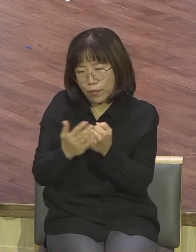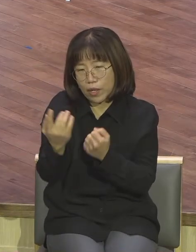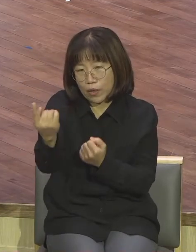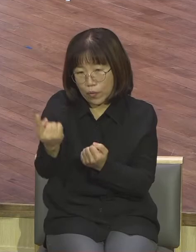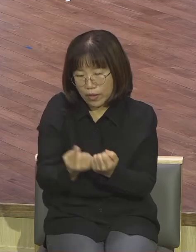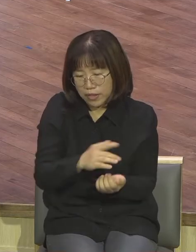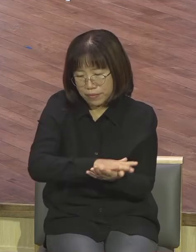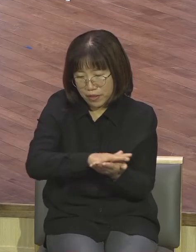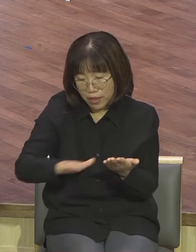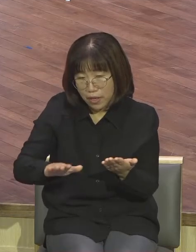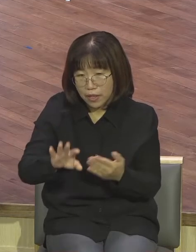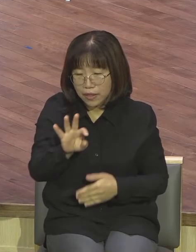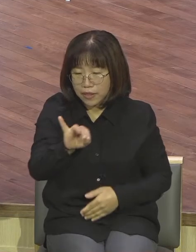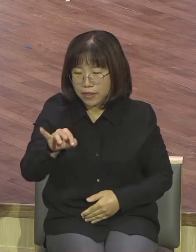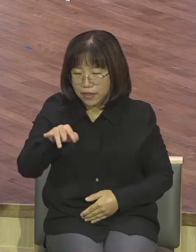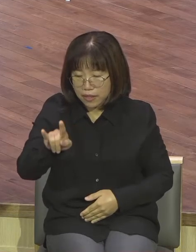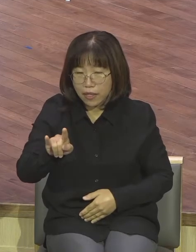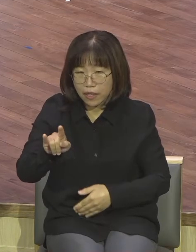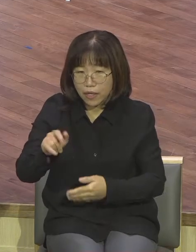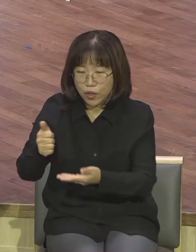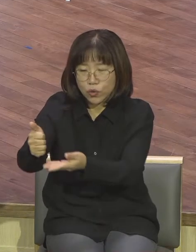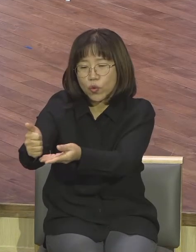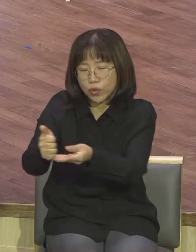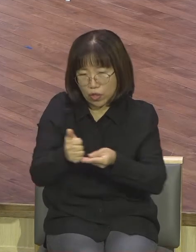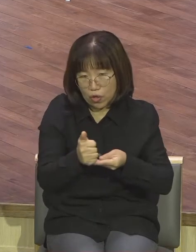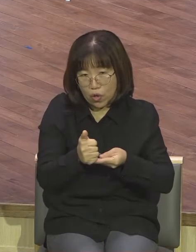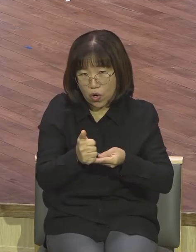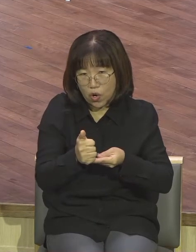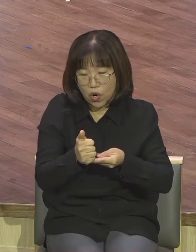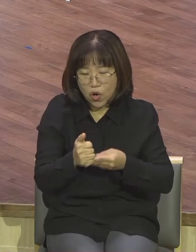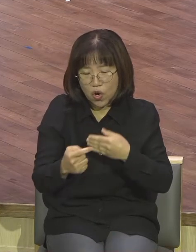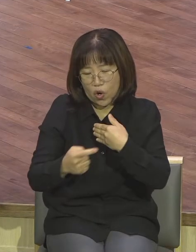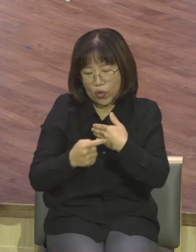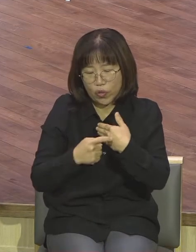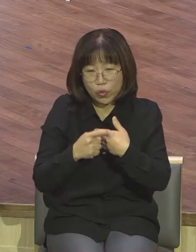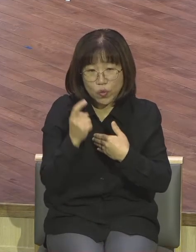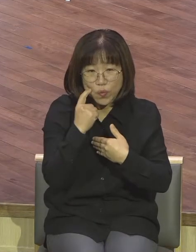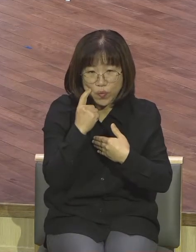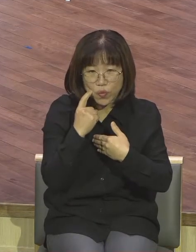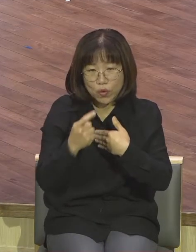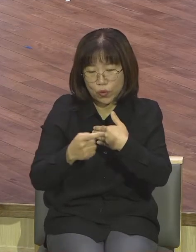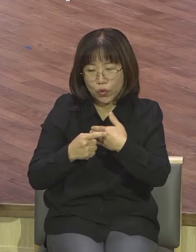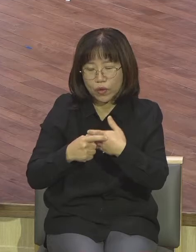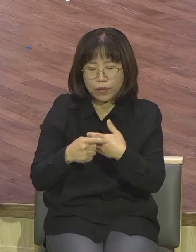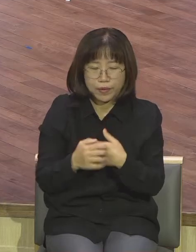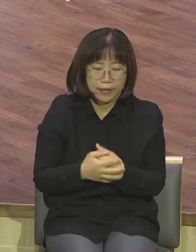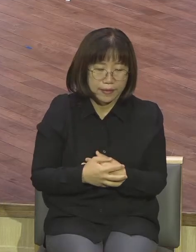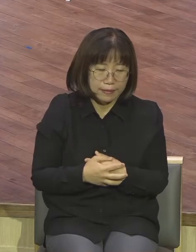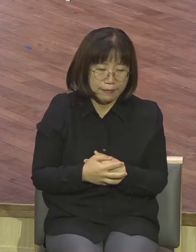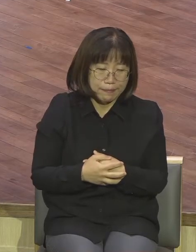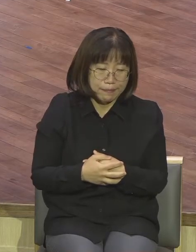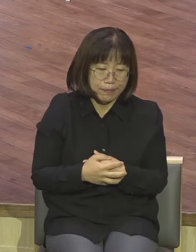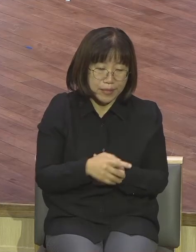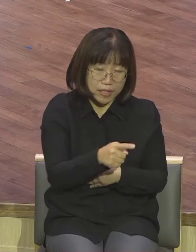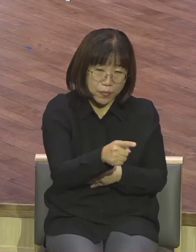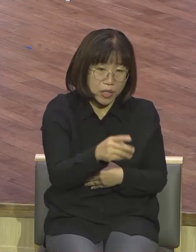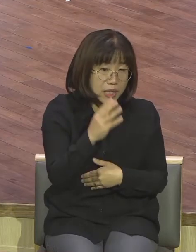청해라 초청해라 그러면 그때 하나님께서 신이 기름 부을 받을 자를